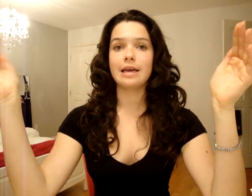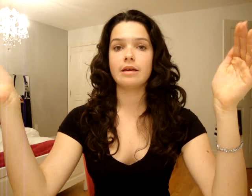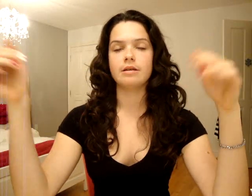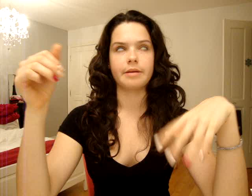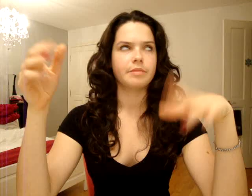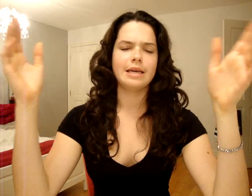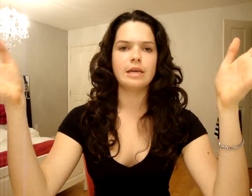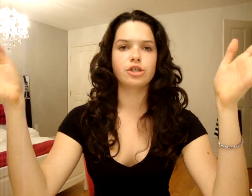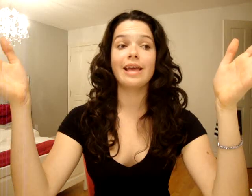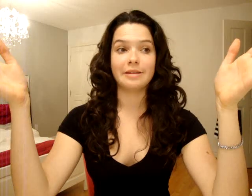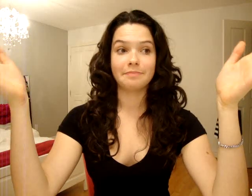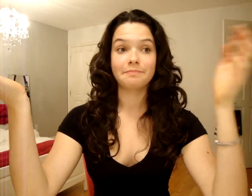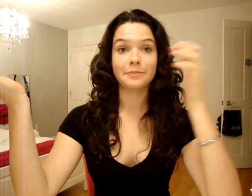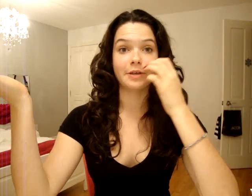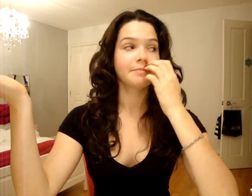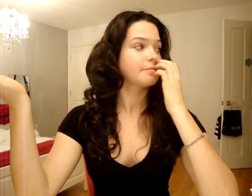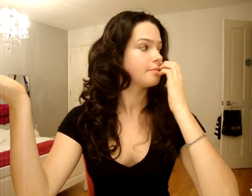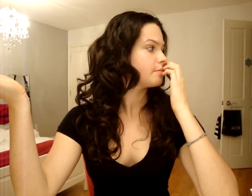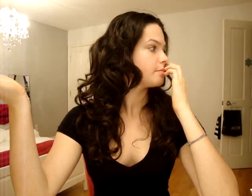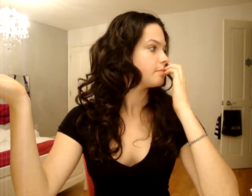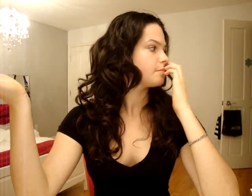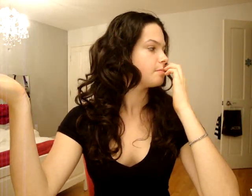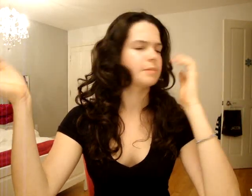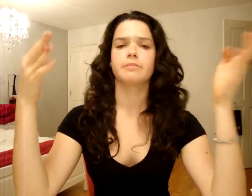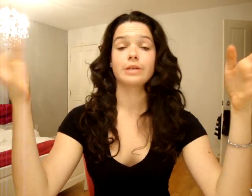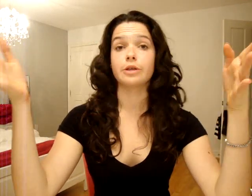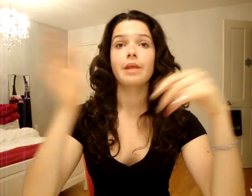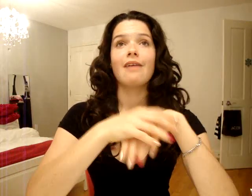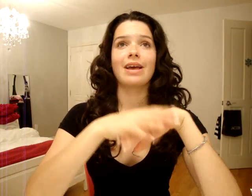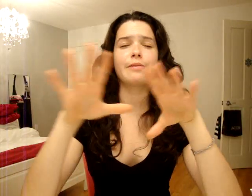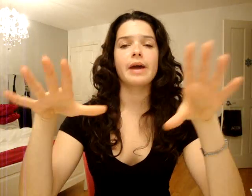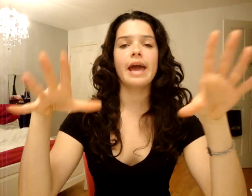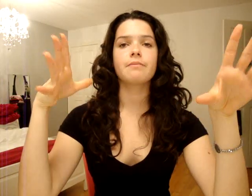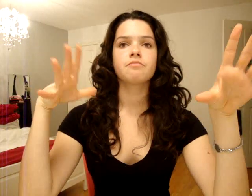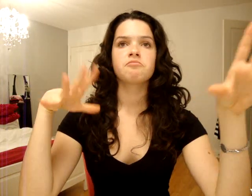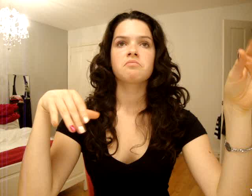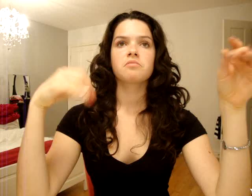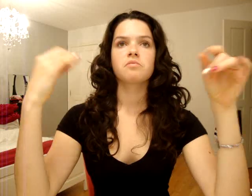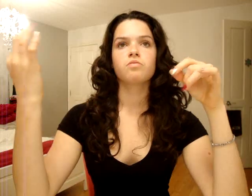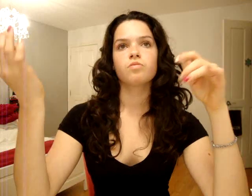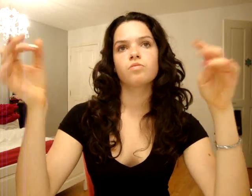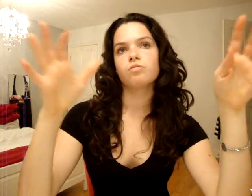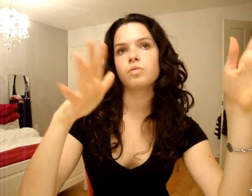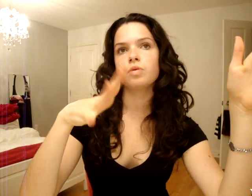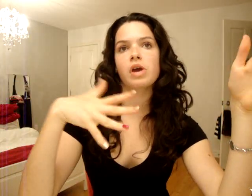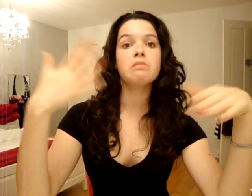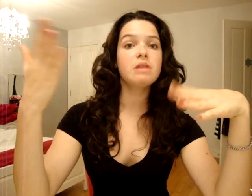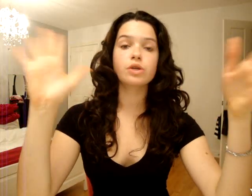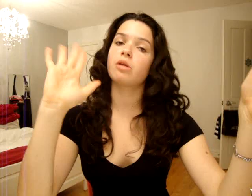Joliette. Ok? Ok, voici ça. Fait que c'est à peu près... Une heure et demie, heures dans